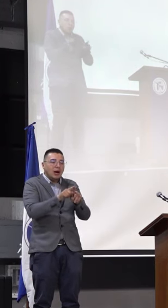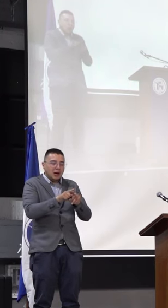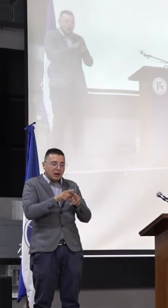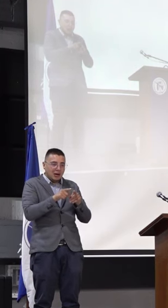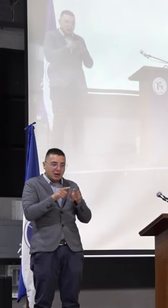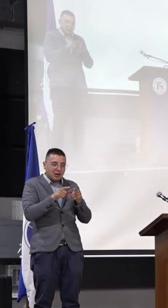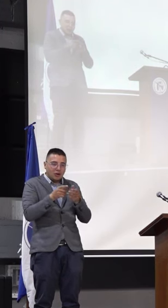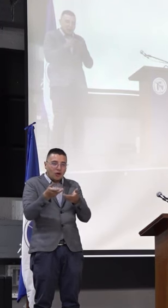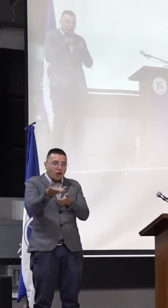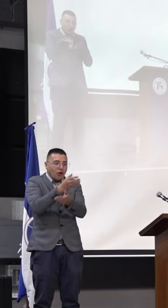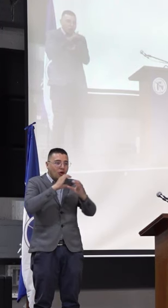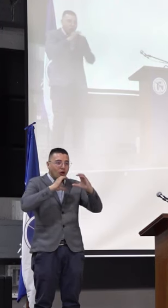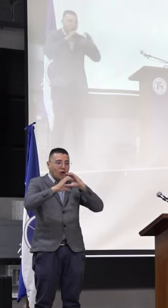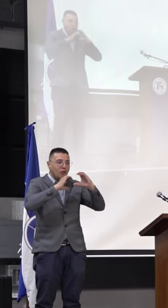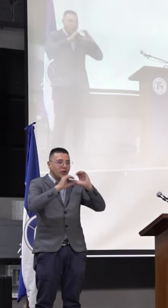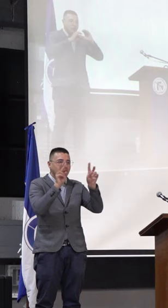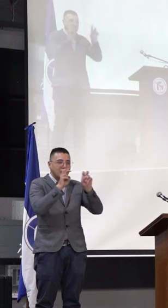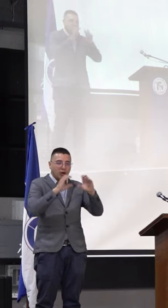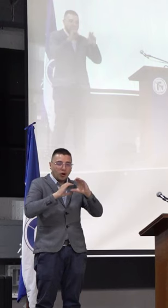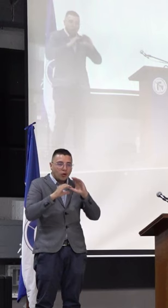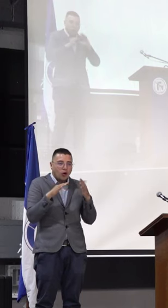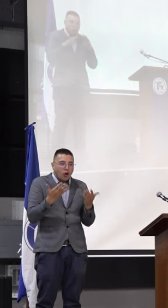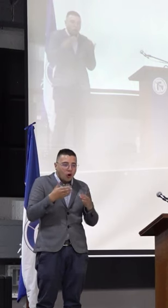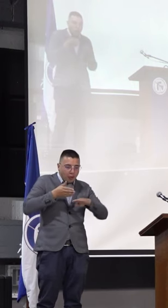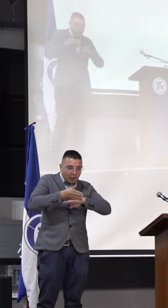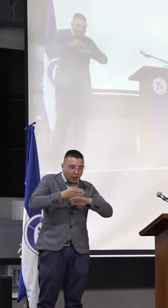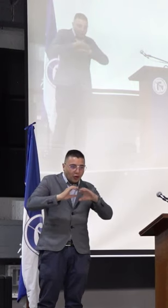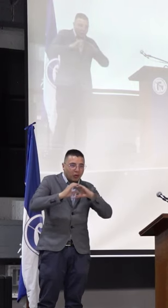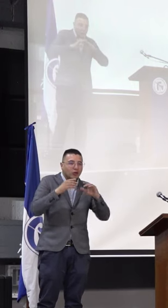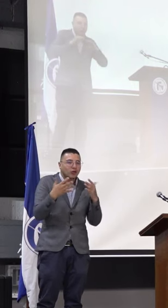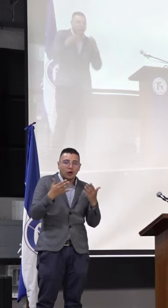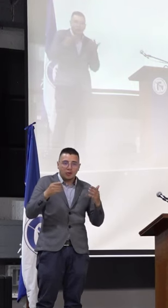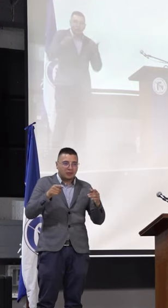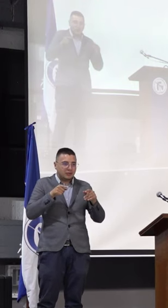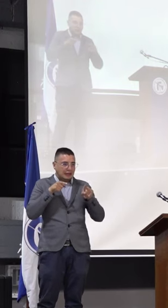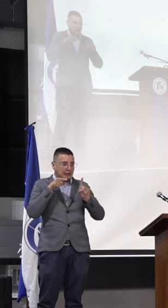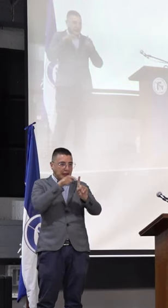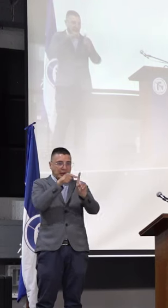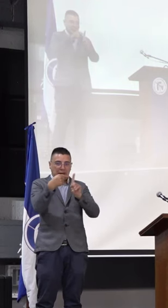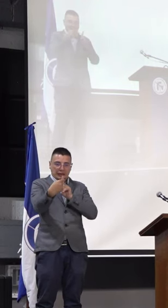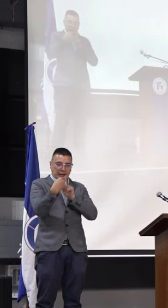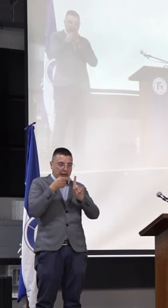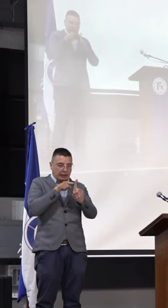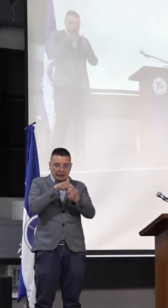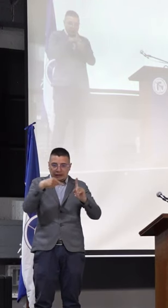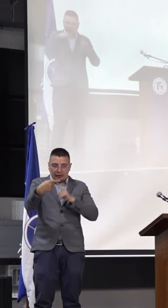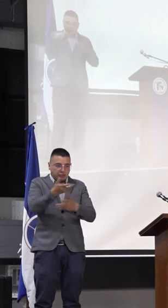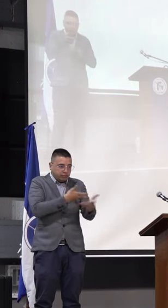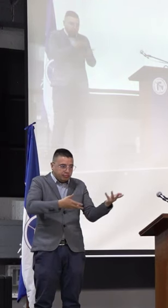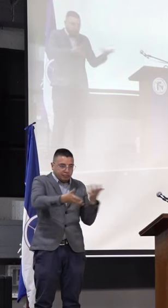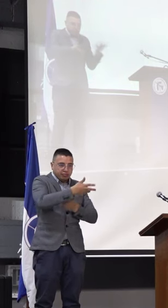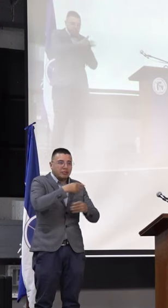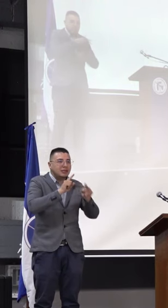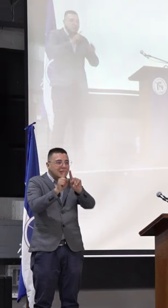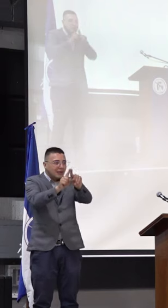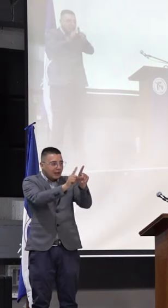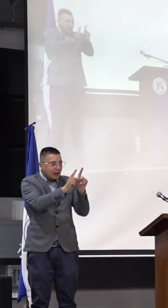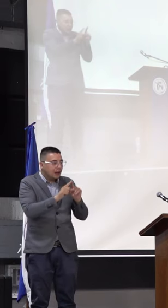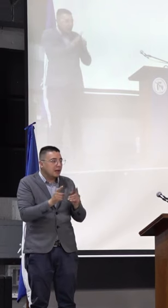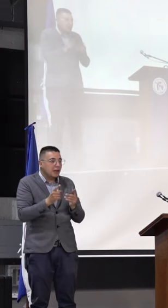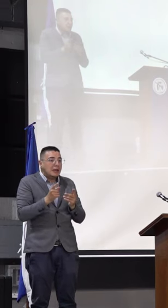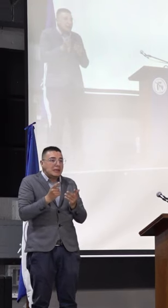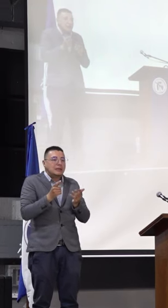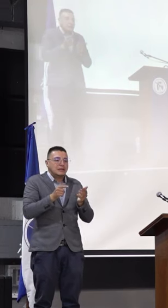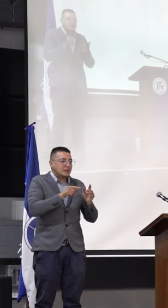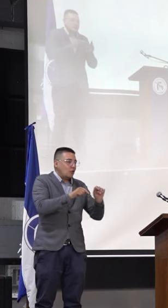digamos, teniendo en cuenta todo el tema de medios de comunicación. Entonces, ahí nos estaríamos articulando con los